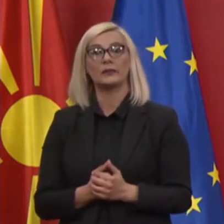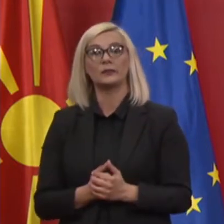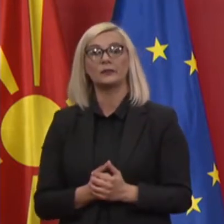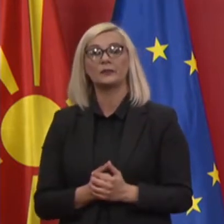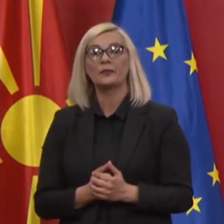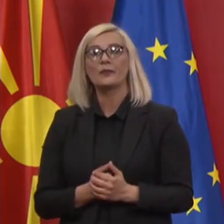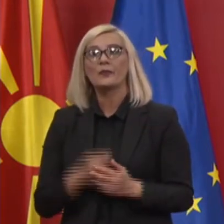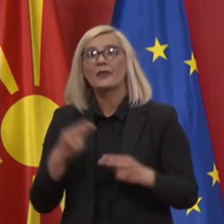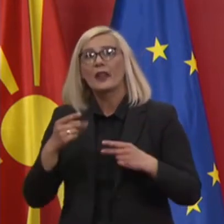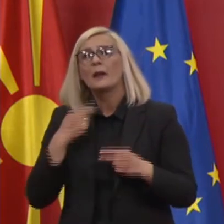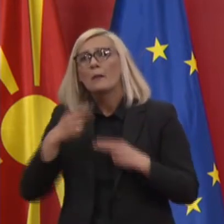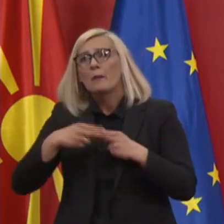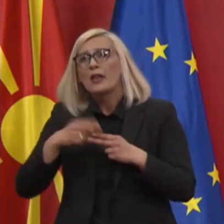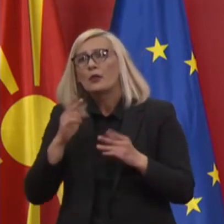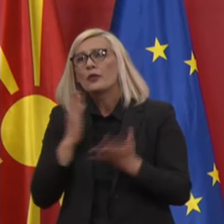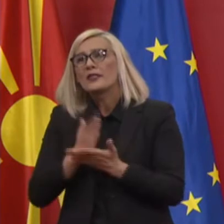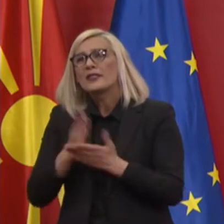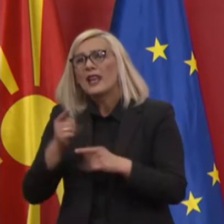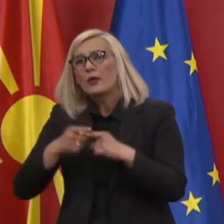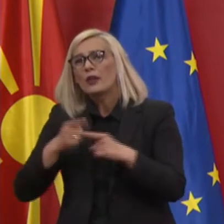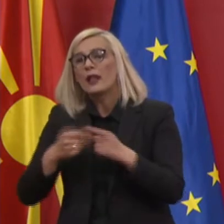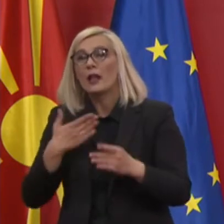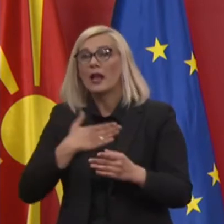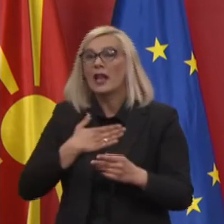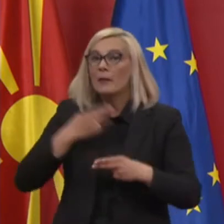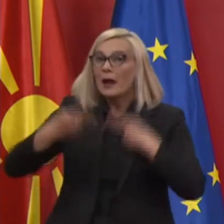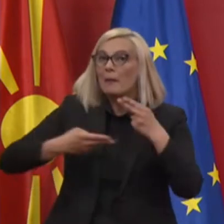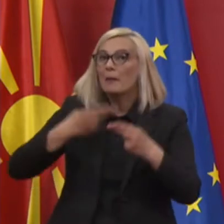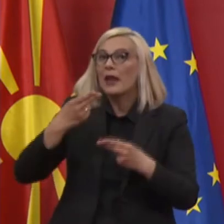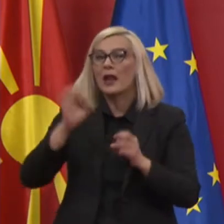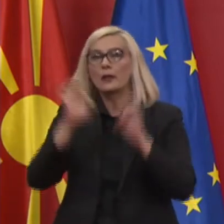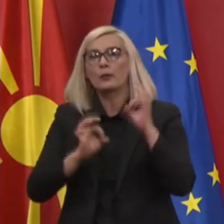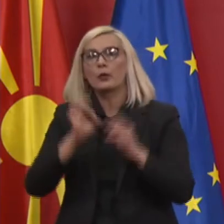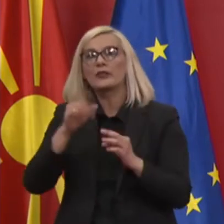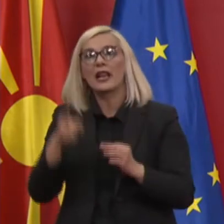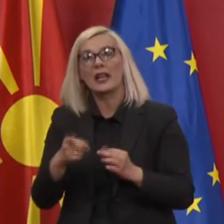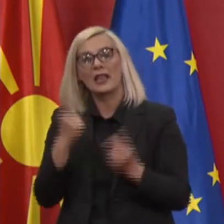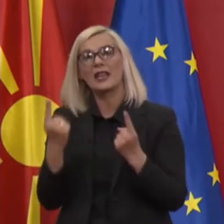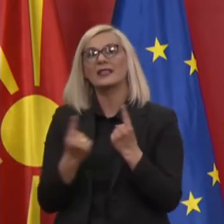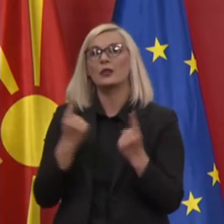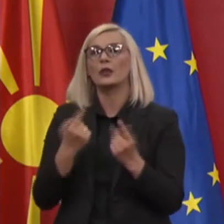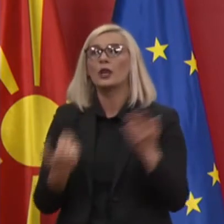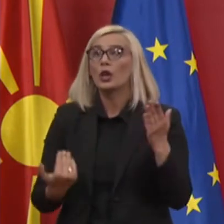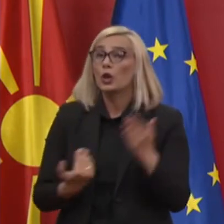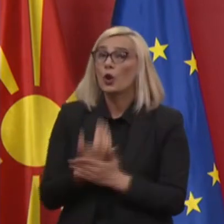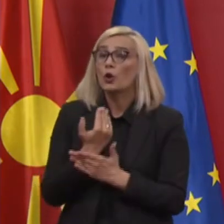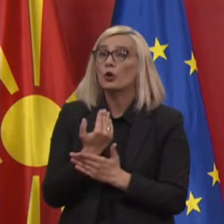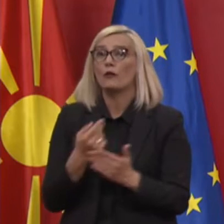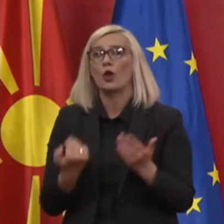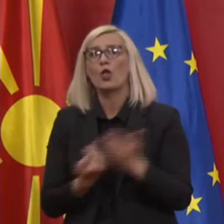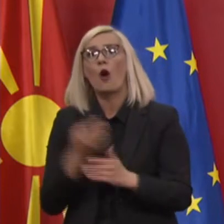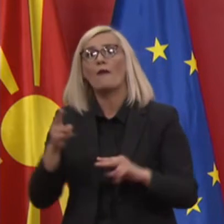Меѓу секоја фаза ке следува преглед и проценка на актуелната ситуација и одново одлука